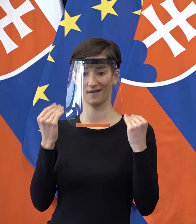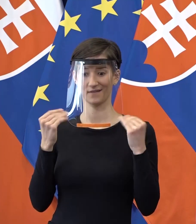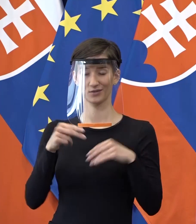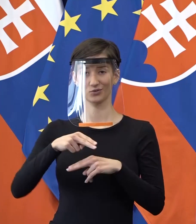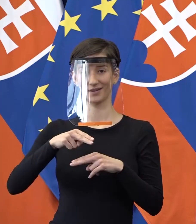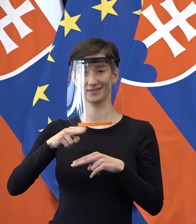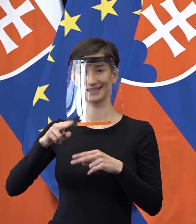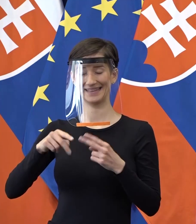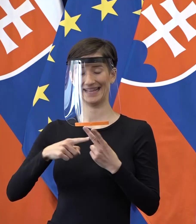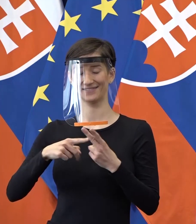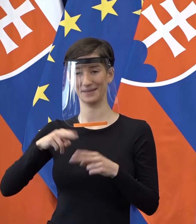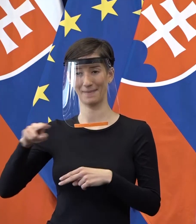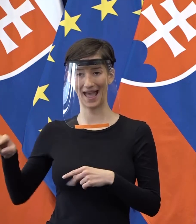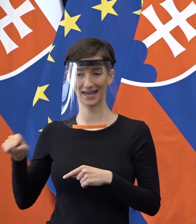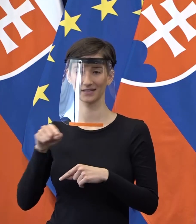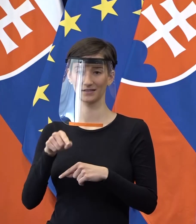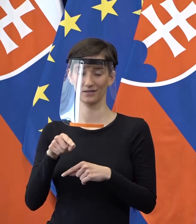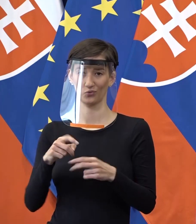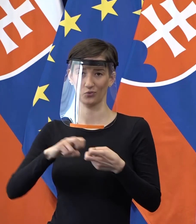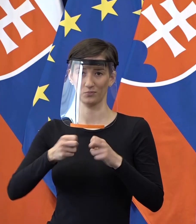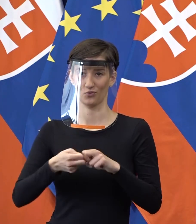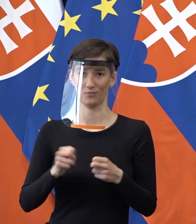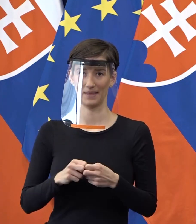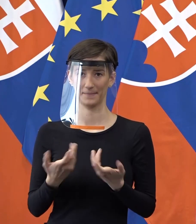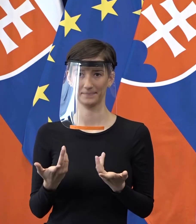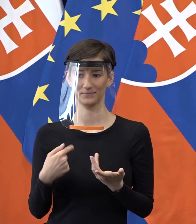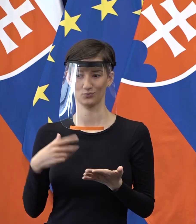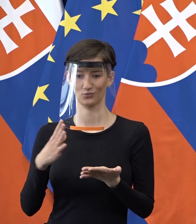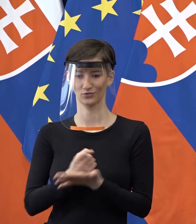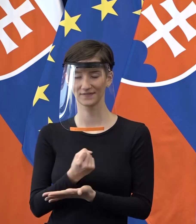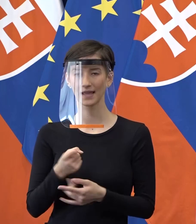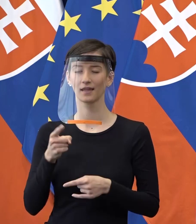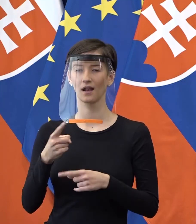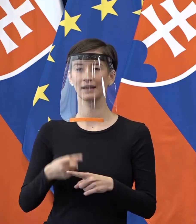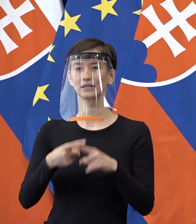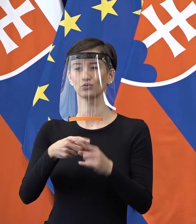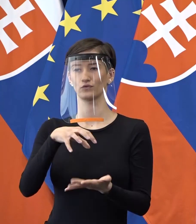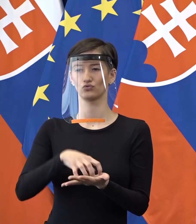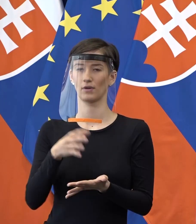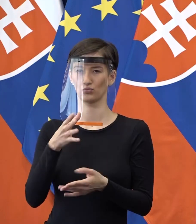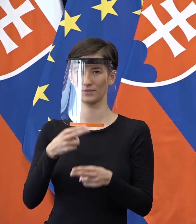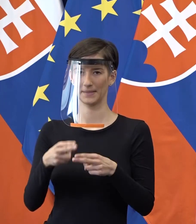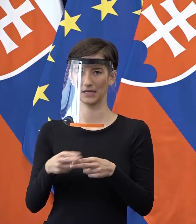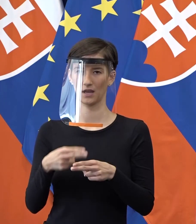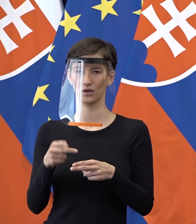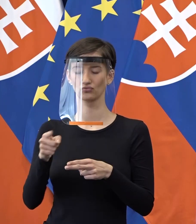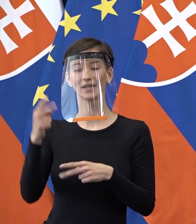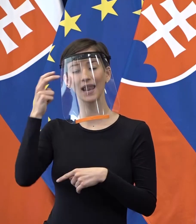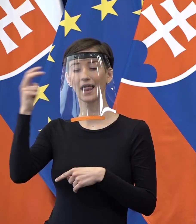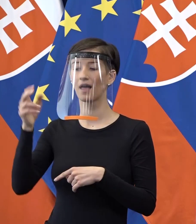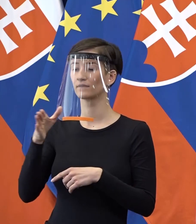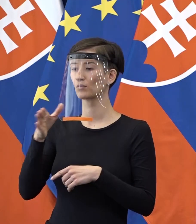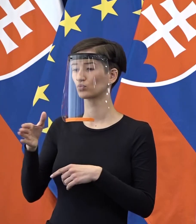takýto problém tu vystáva. Na najbližšom krizovom štábe to budeme riešiť. A najmä s tým kolegium epidemiologov a infektologov,